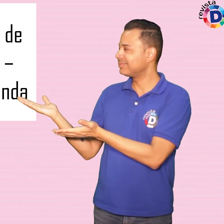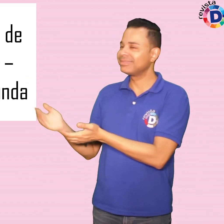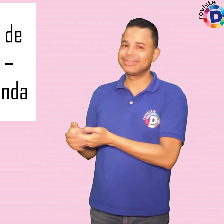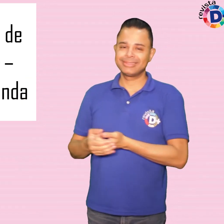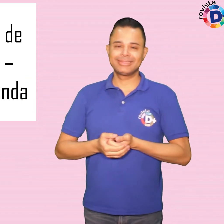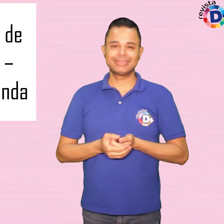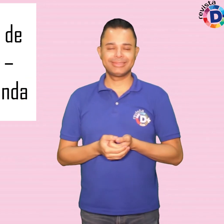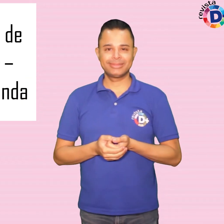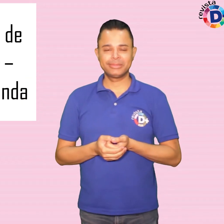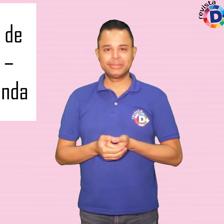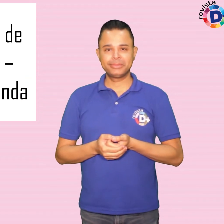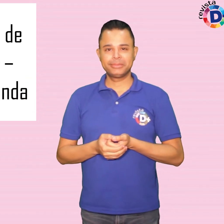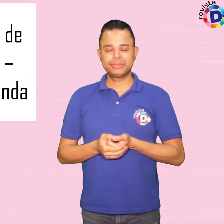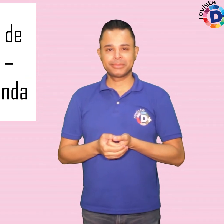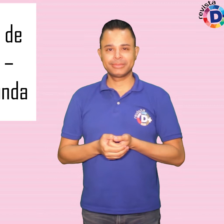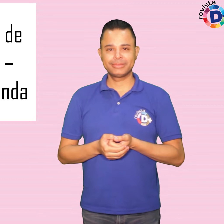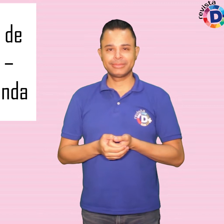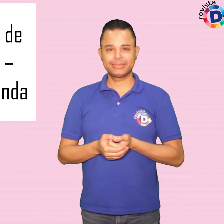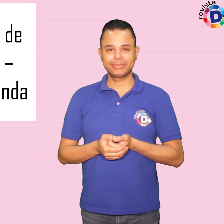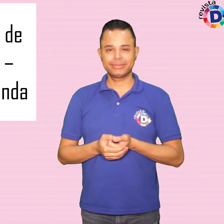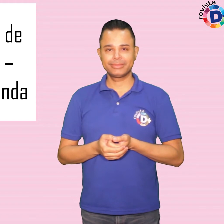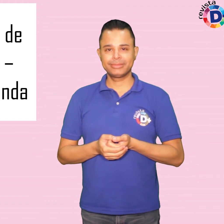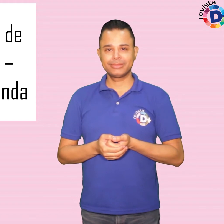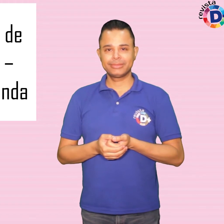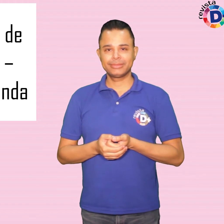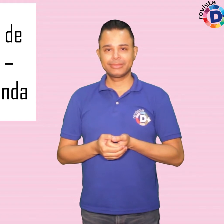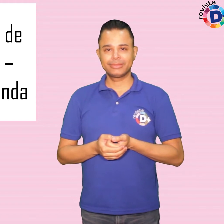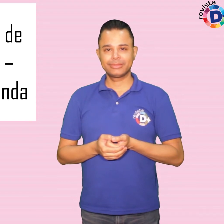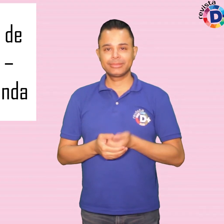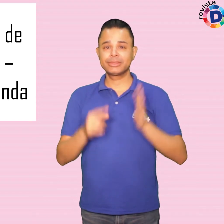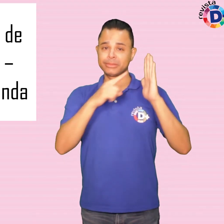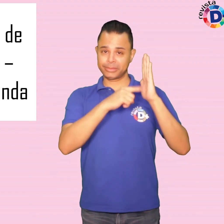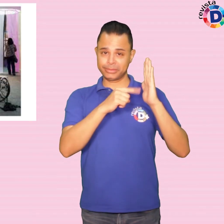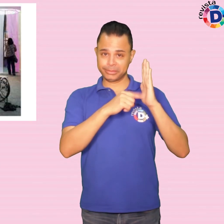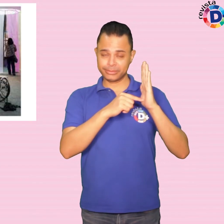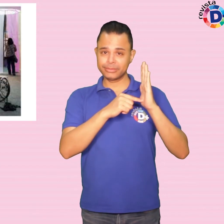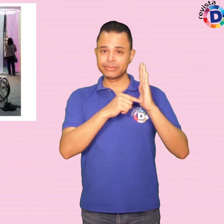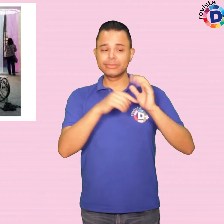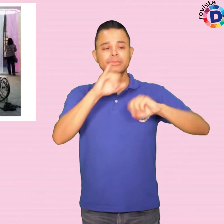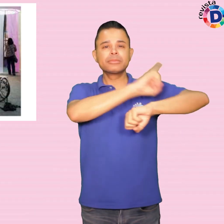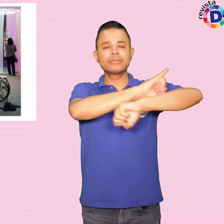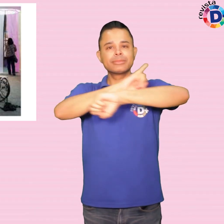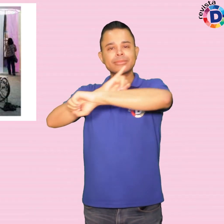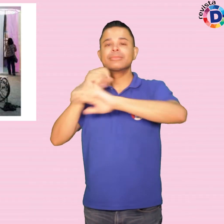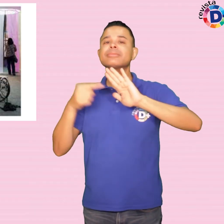564, Portão 10, na Barra Funda. A mostra contará com a